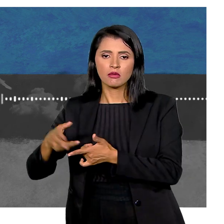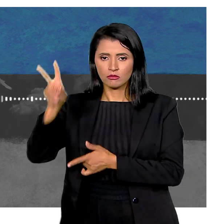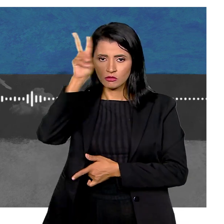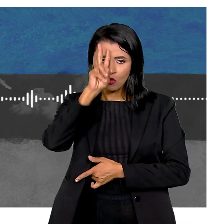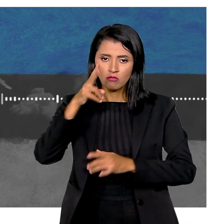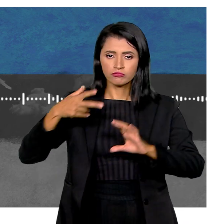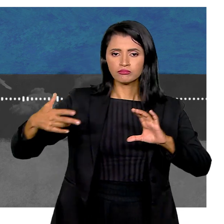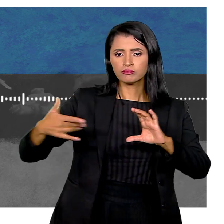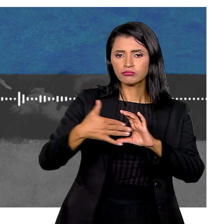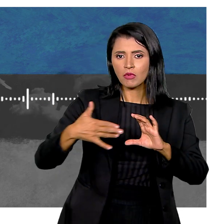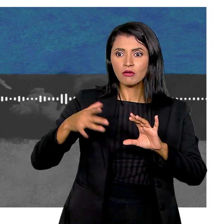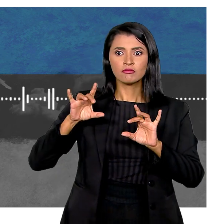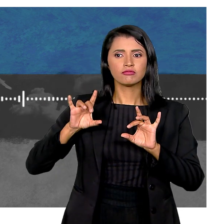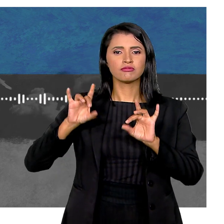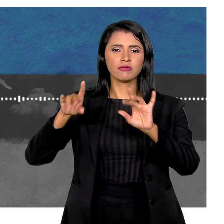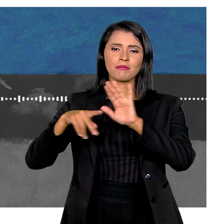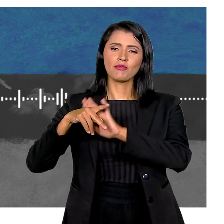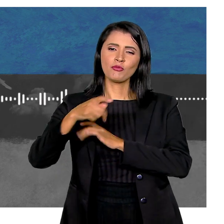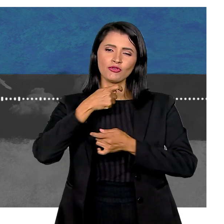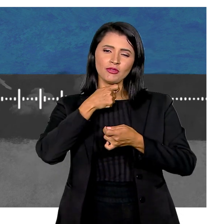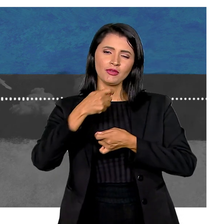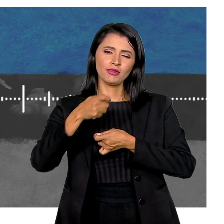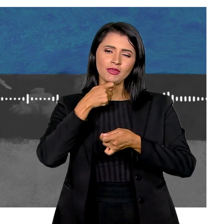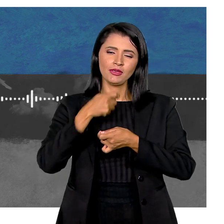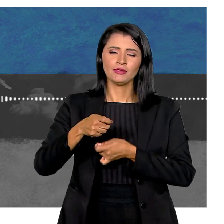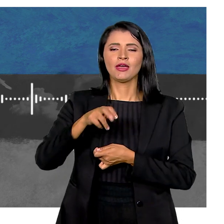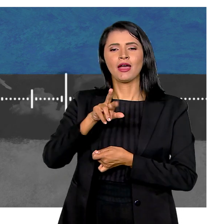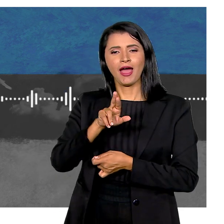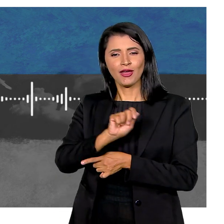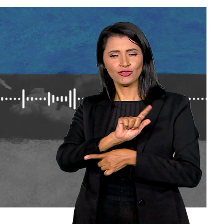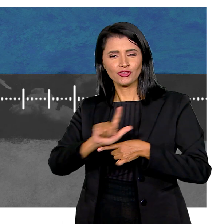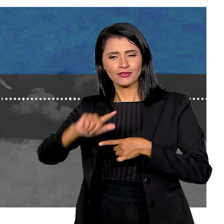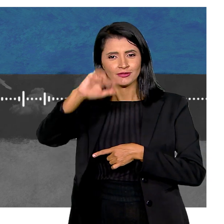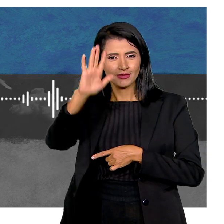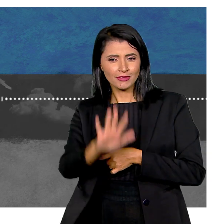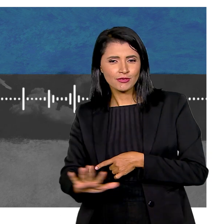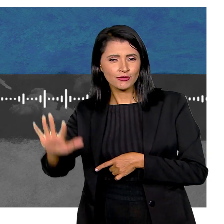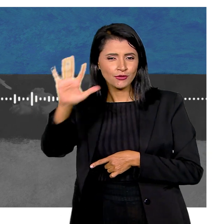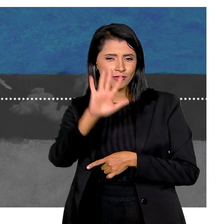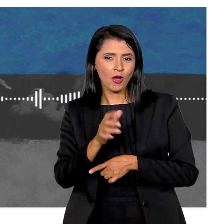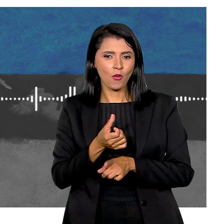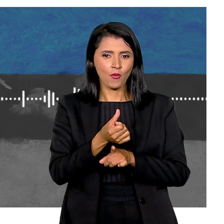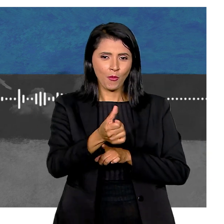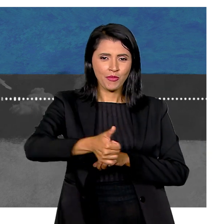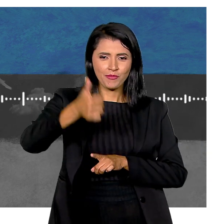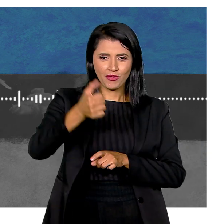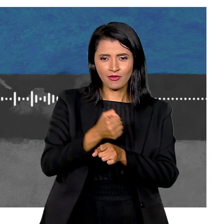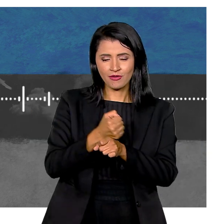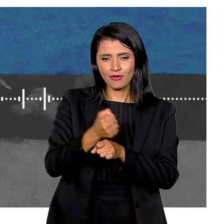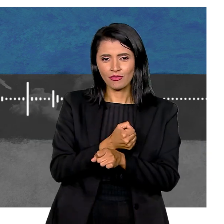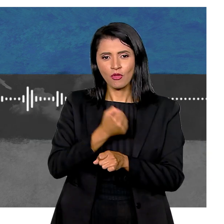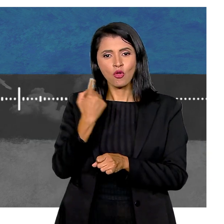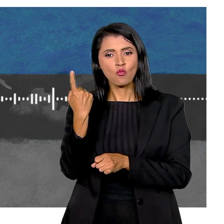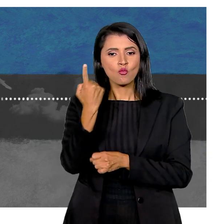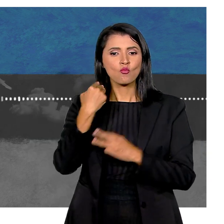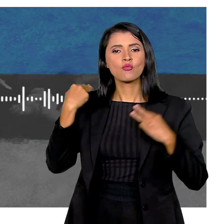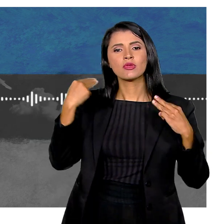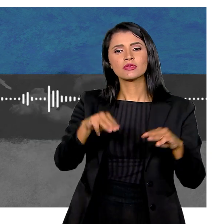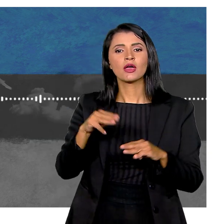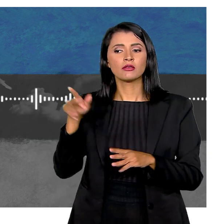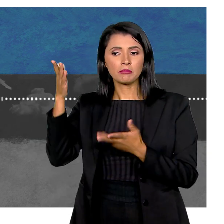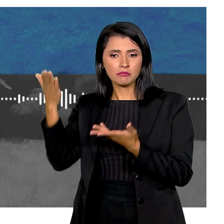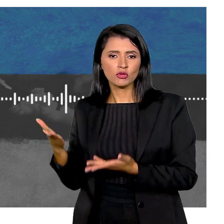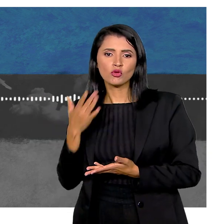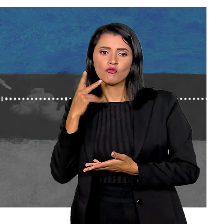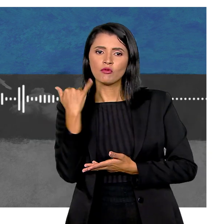Raras foi destaque do jornalismo da Rádio Agência Nacional no primeiro bimestre deste ano Em uma das mensagens, o ouvinte disse